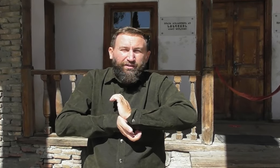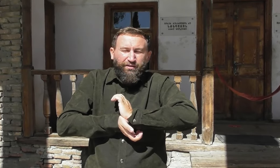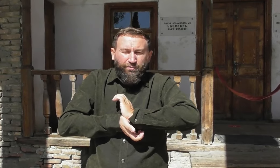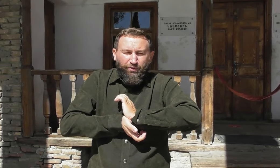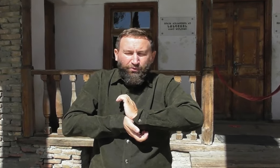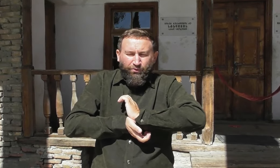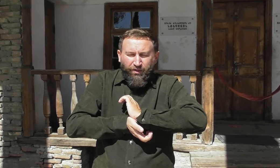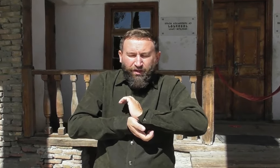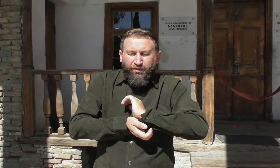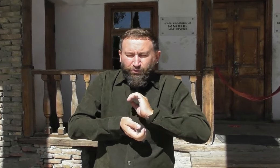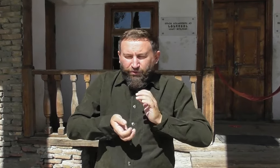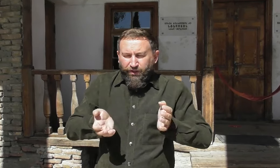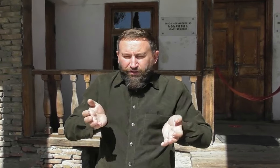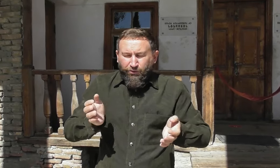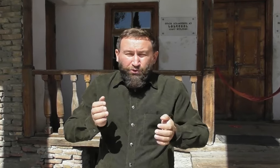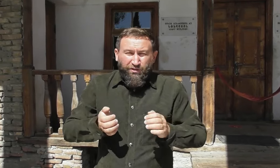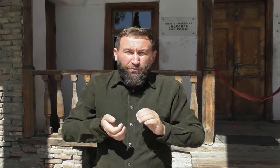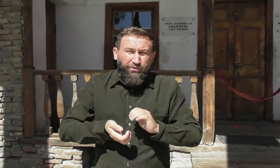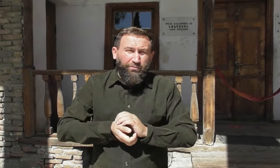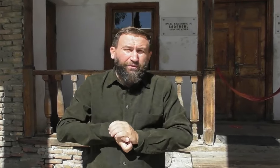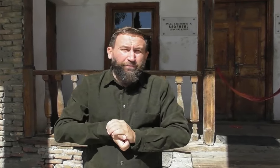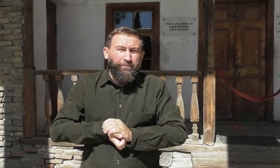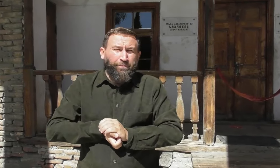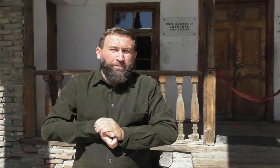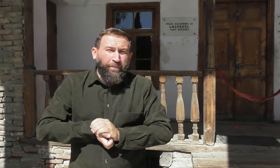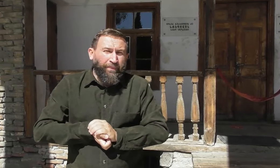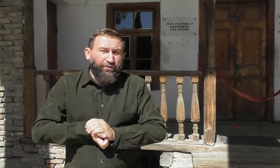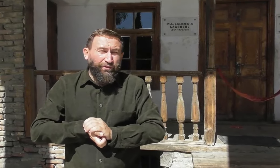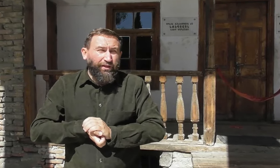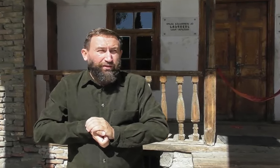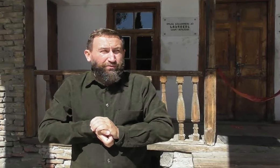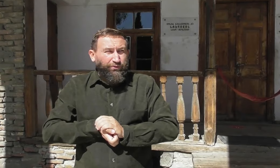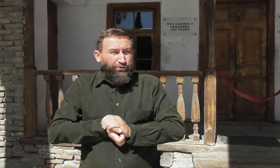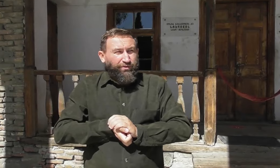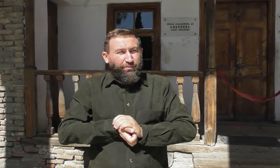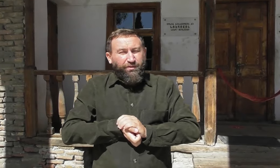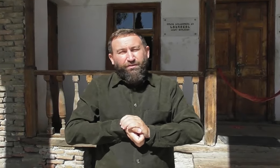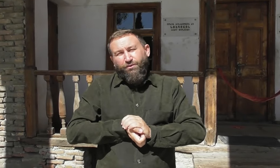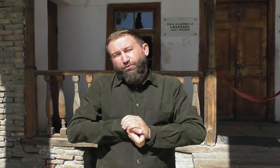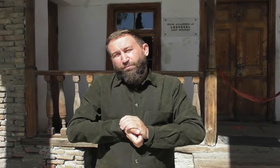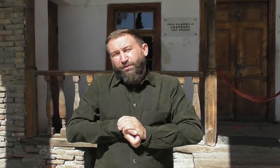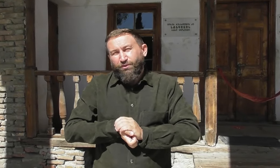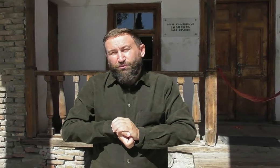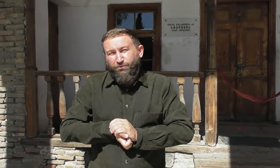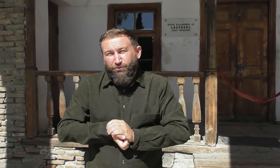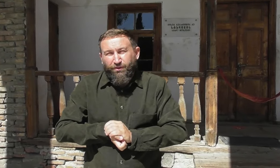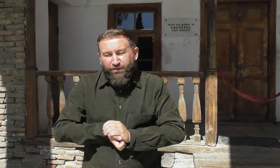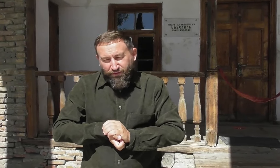не рекомендую. Но это тоже способ. Но для этого нужно иметь некоторую подготовку и